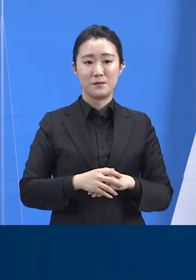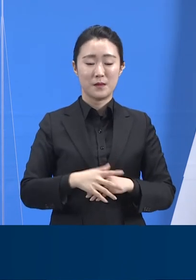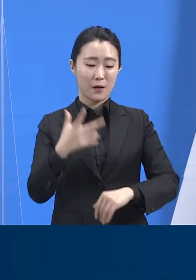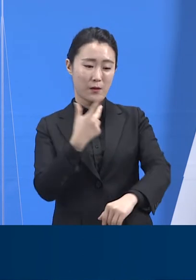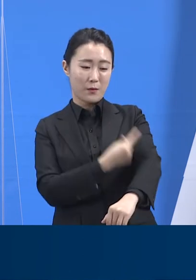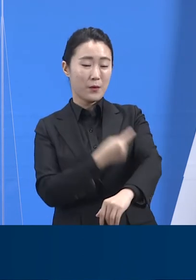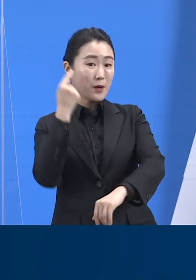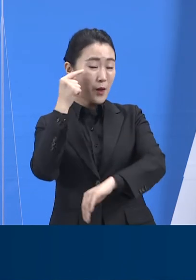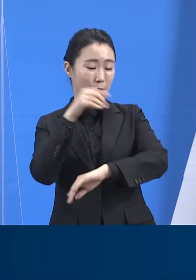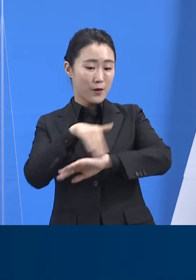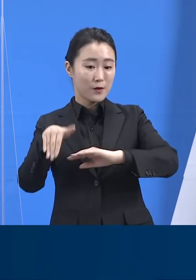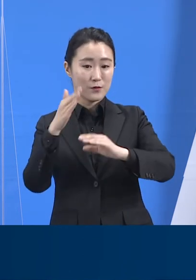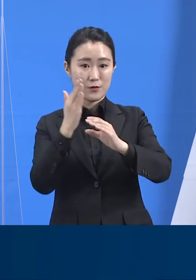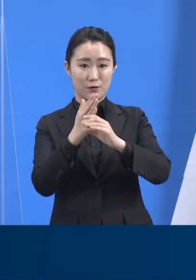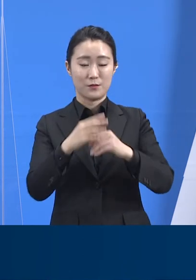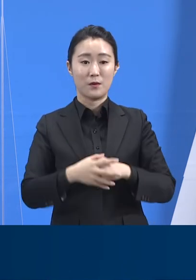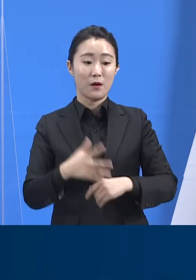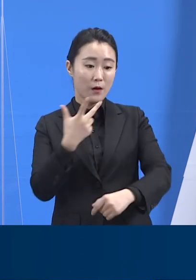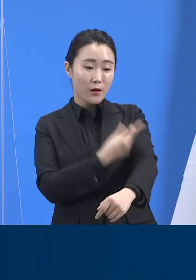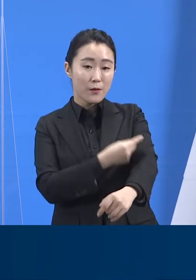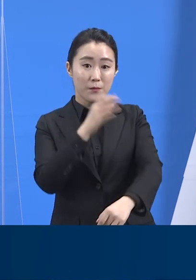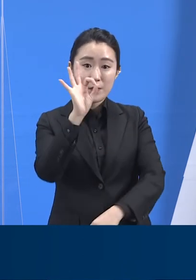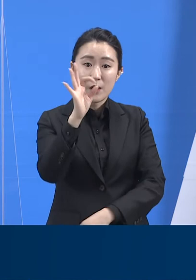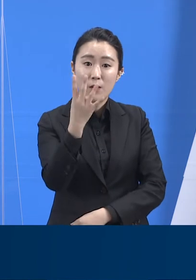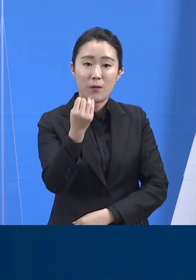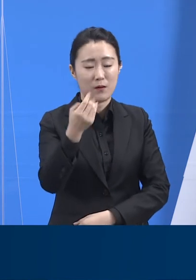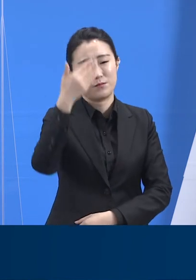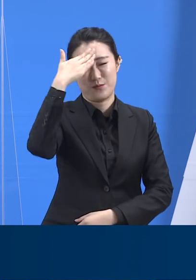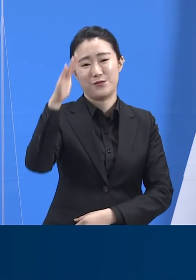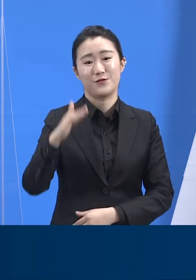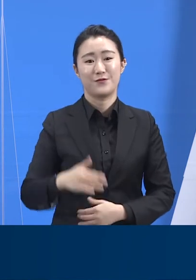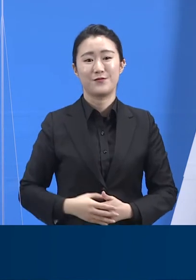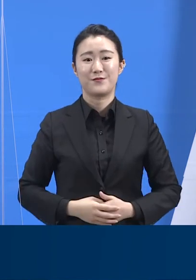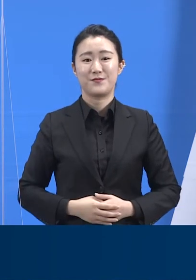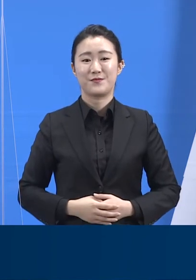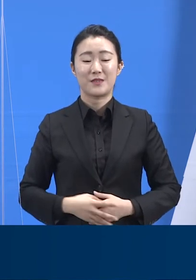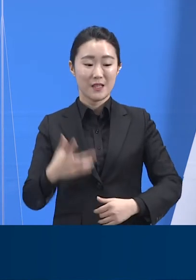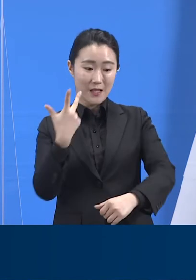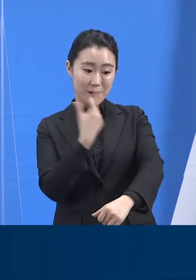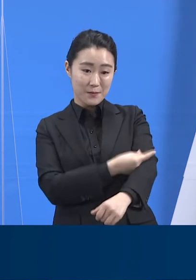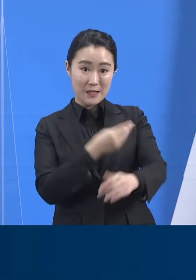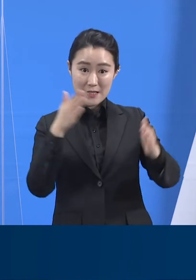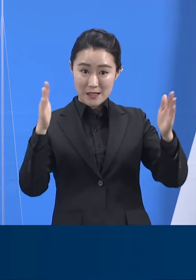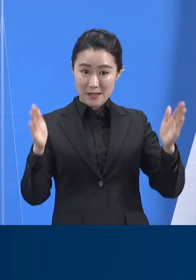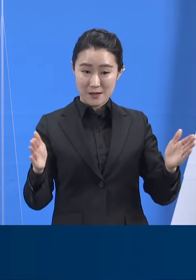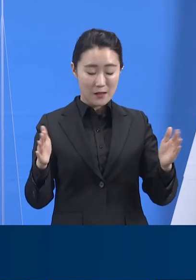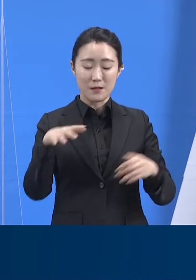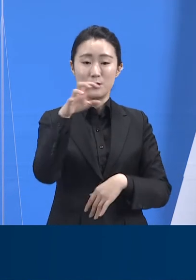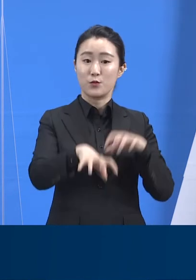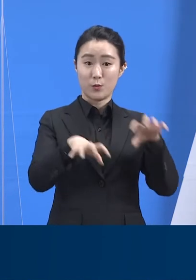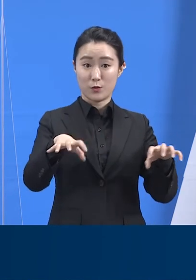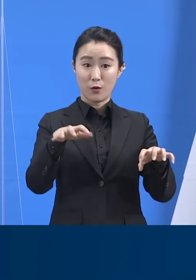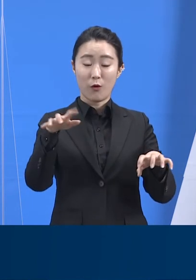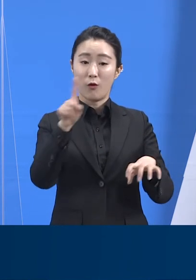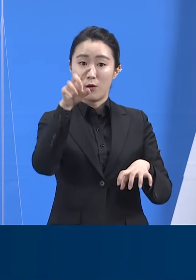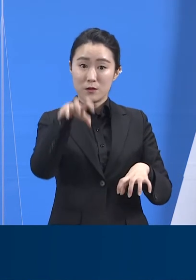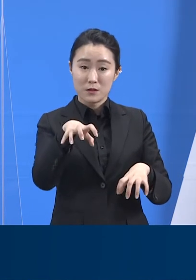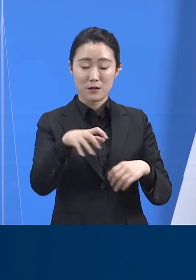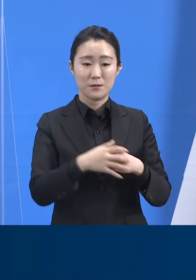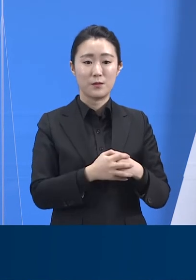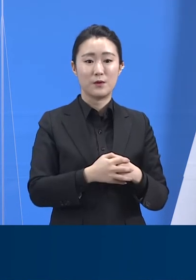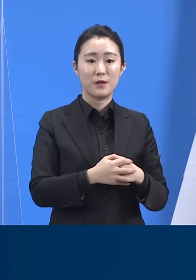접종 비용은 전액 무료입니다. 접종 기관은 예방접종센터, 위탁의료기관,